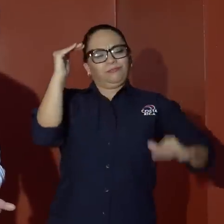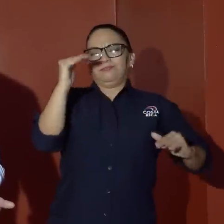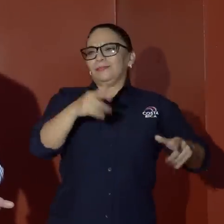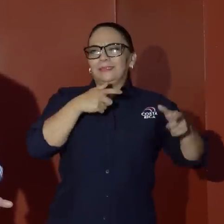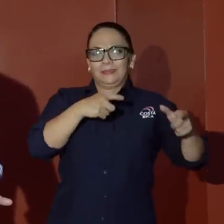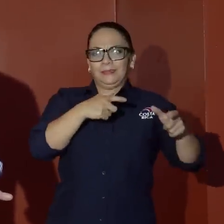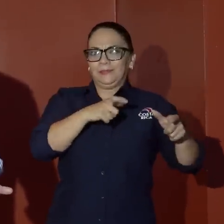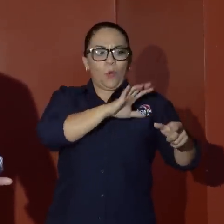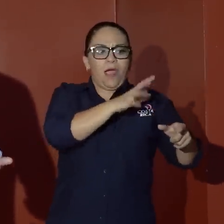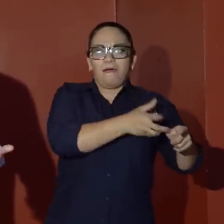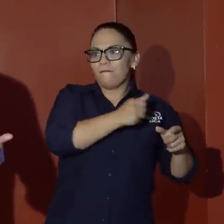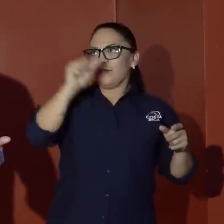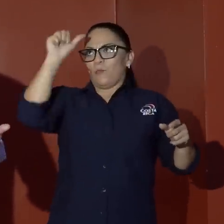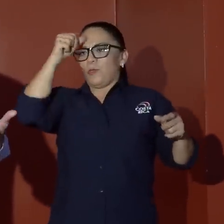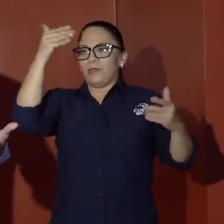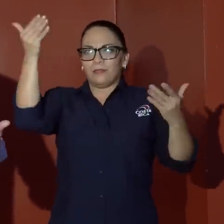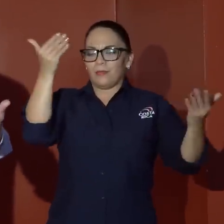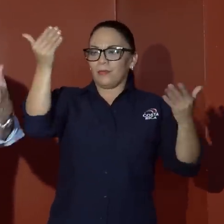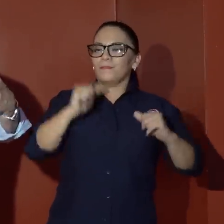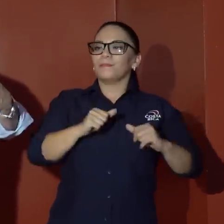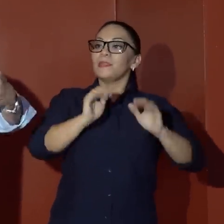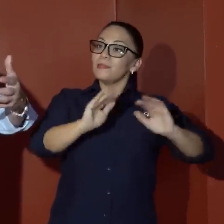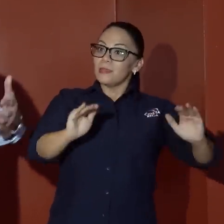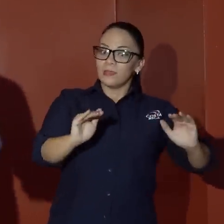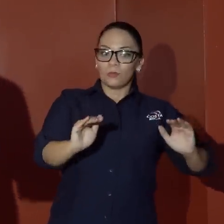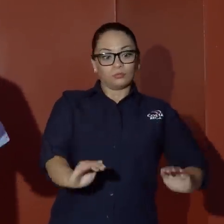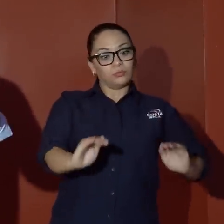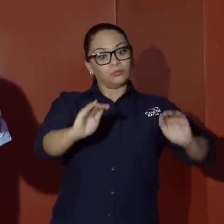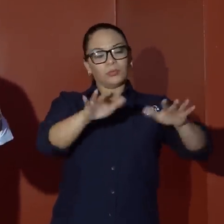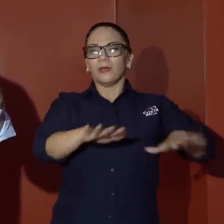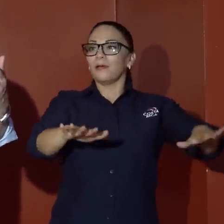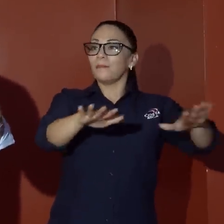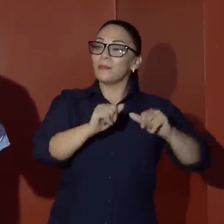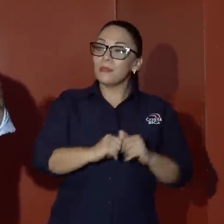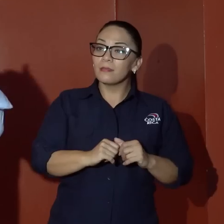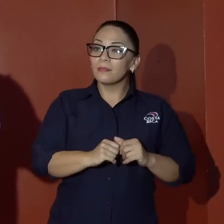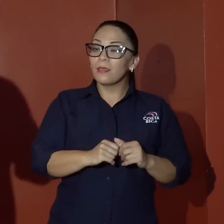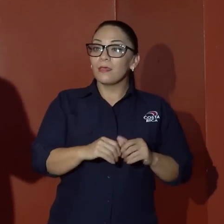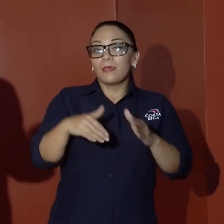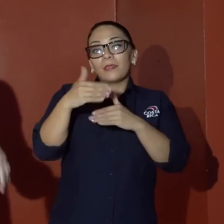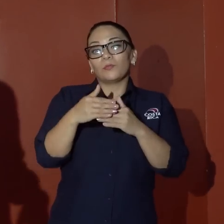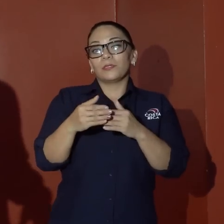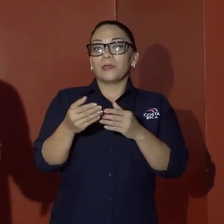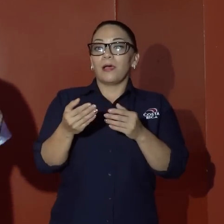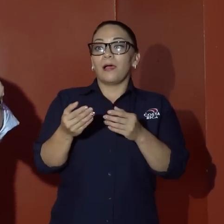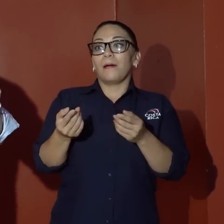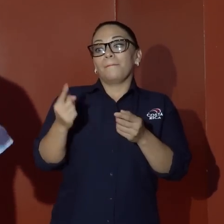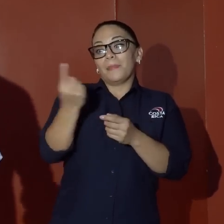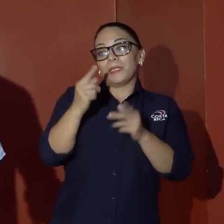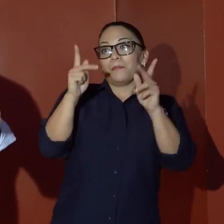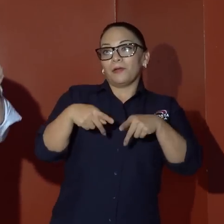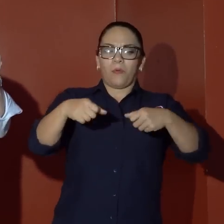africanos. Y estos niños y niñas crecen en ese ambiente y aparece la gente que anda a cadenas de oro,